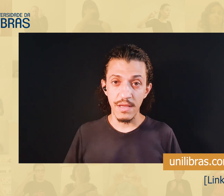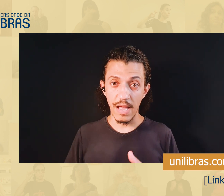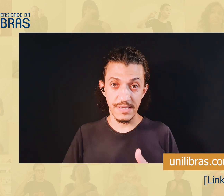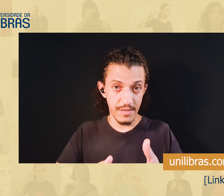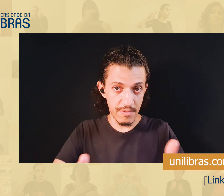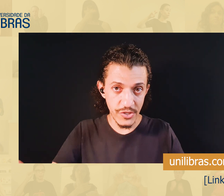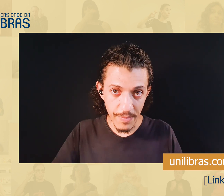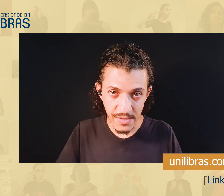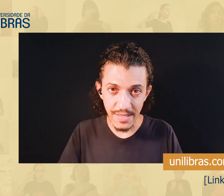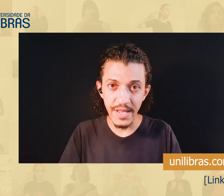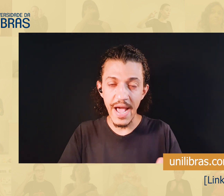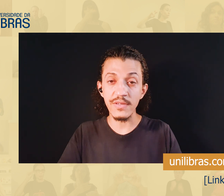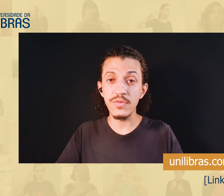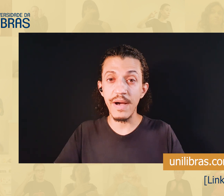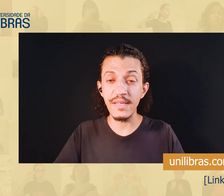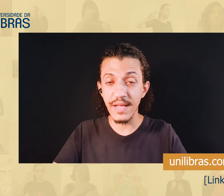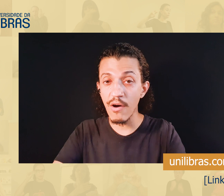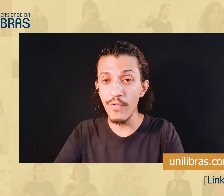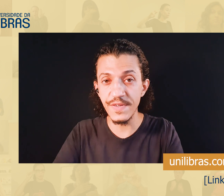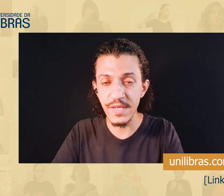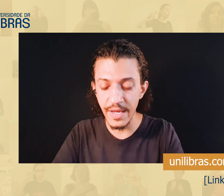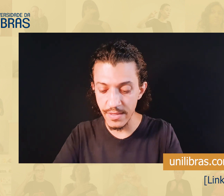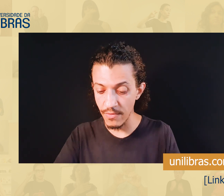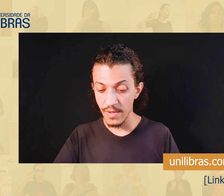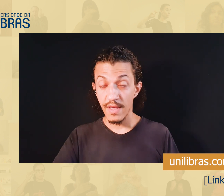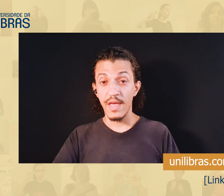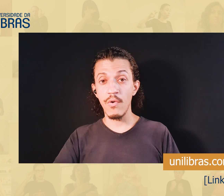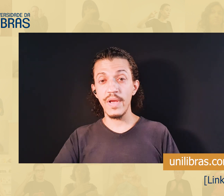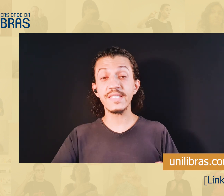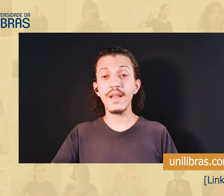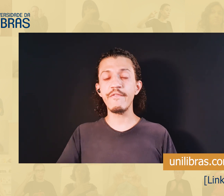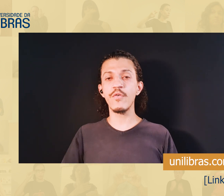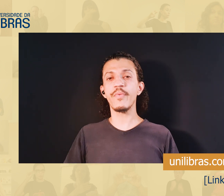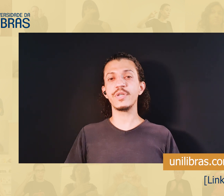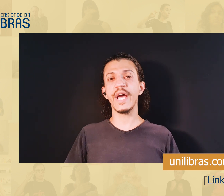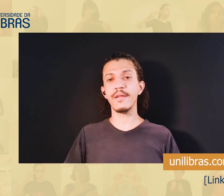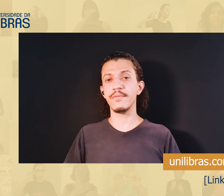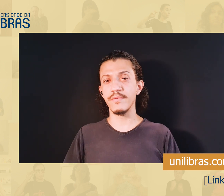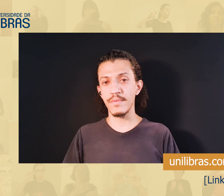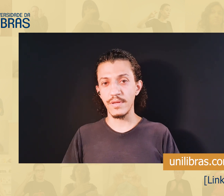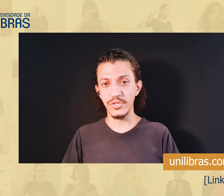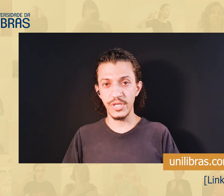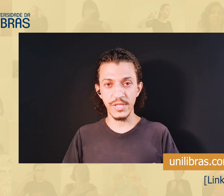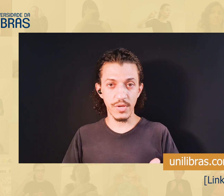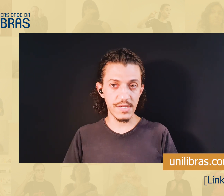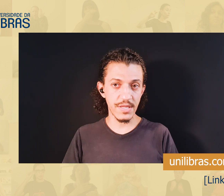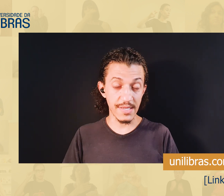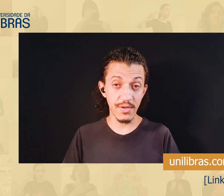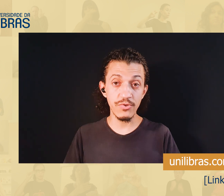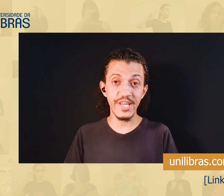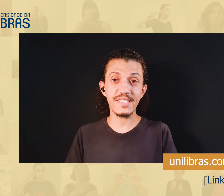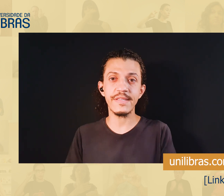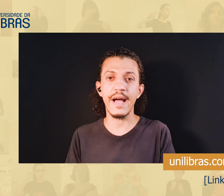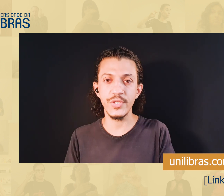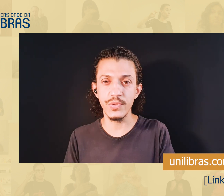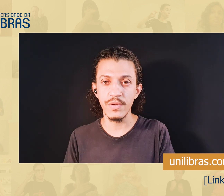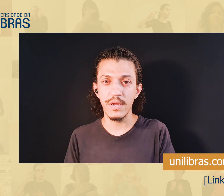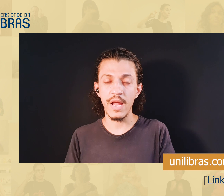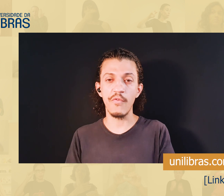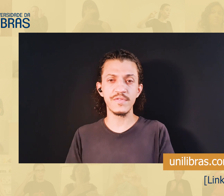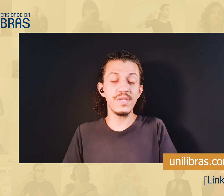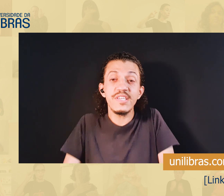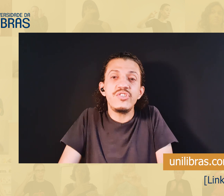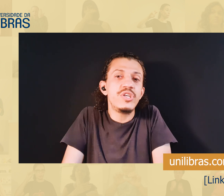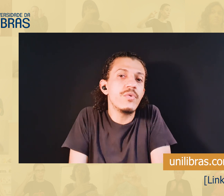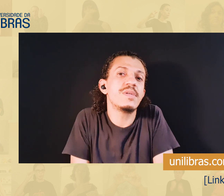sinais, assim, que tinha mais materiais e tudo mais, era a UFSC, Então, eu escrevi um projeto de solicitação de estágio